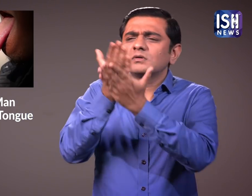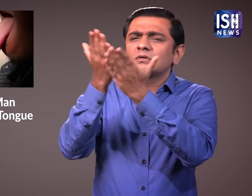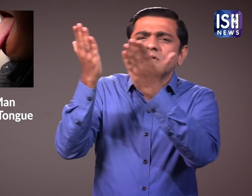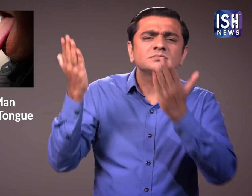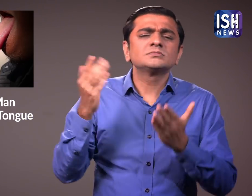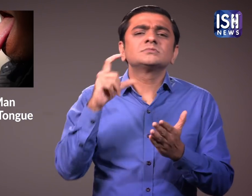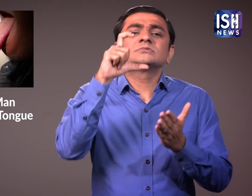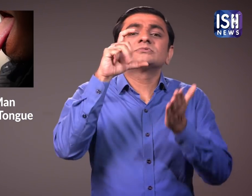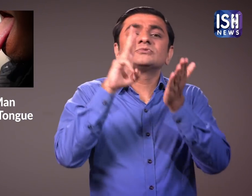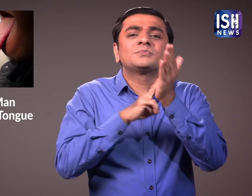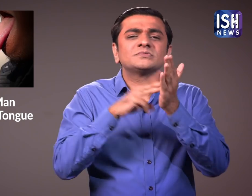होती है.